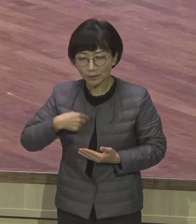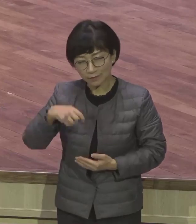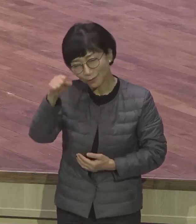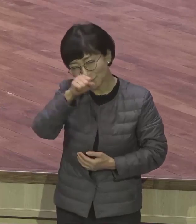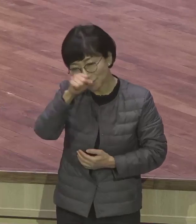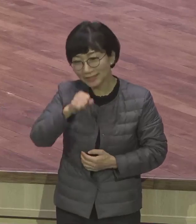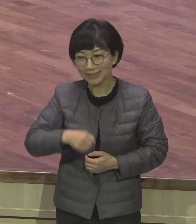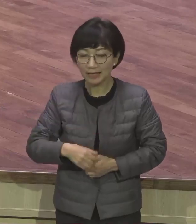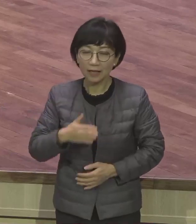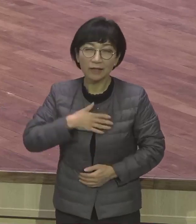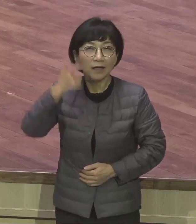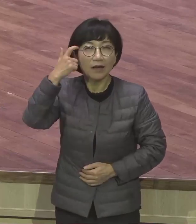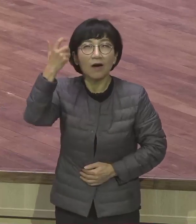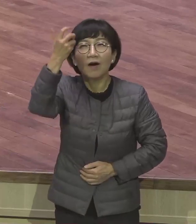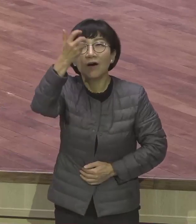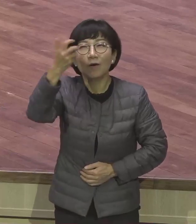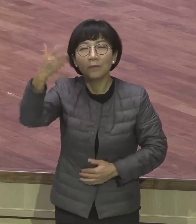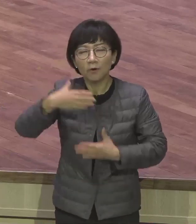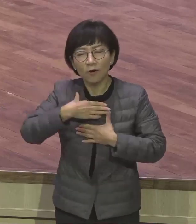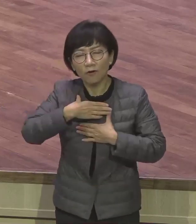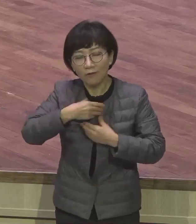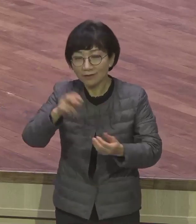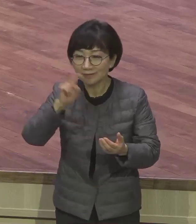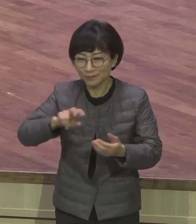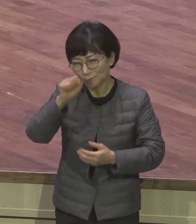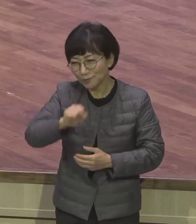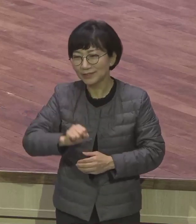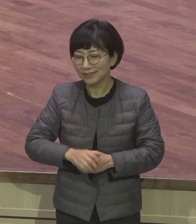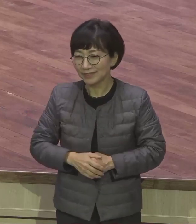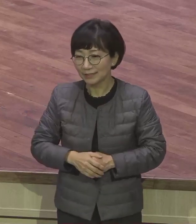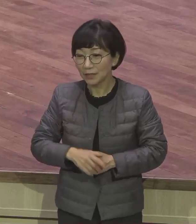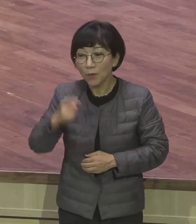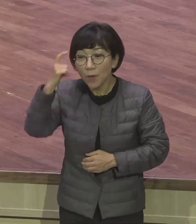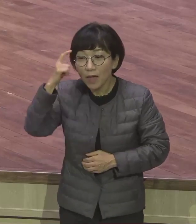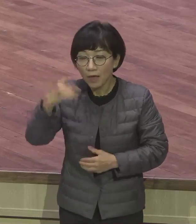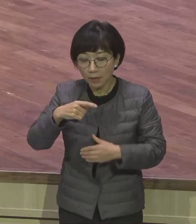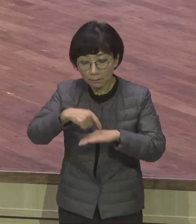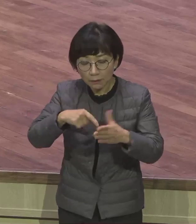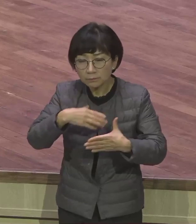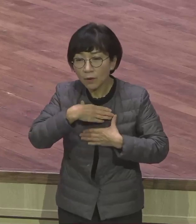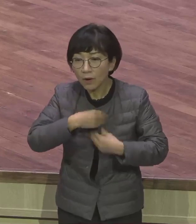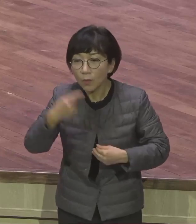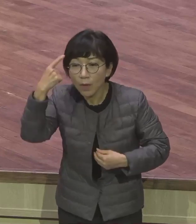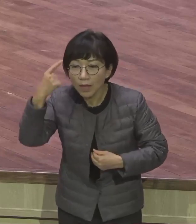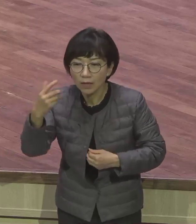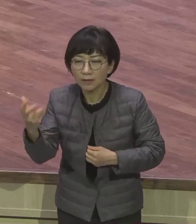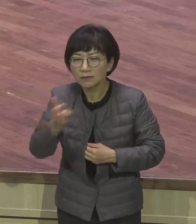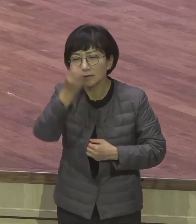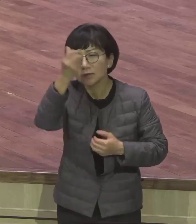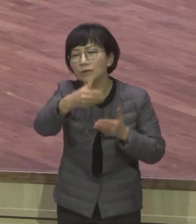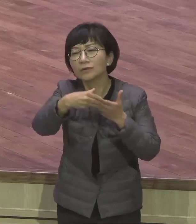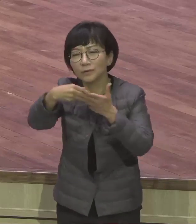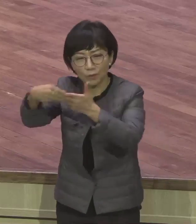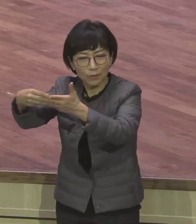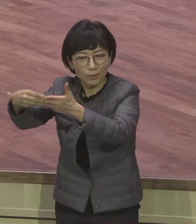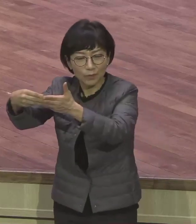내용의 이것이 성인인 노예요. 바울이 매를 맞고 바다의 동족의